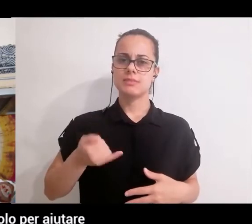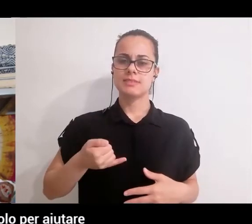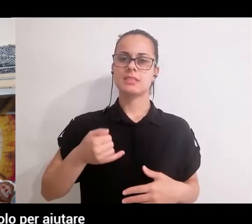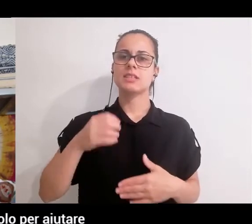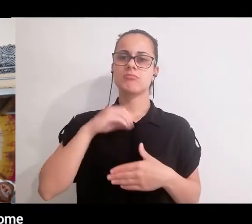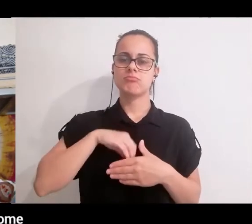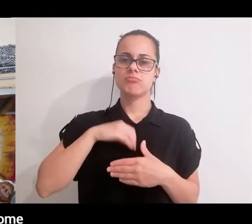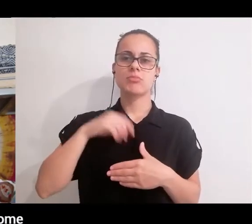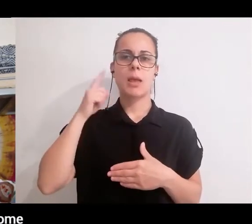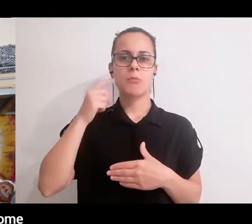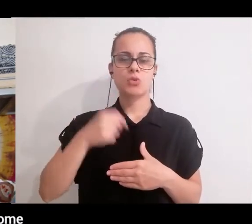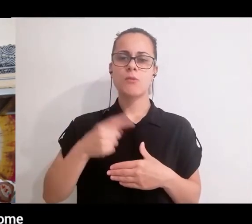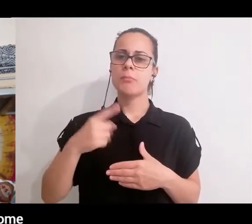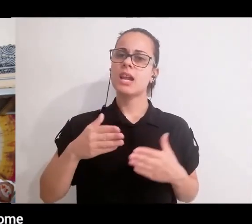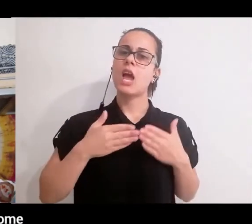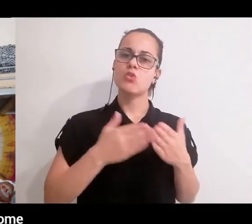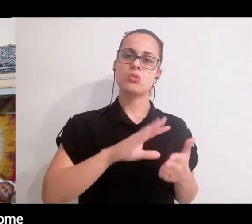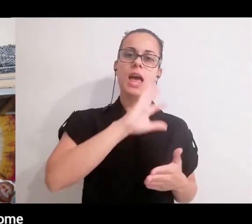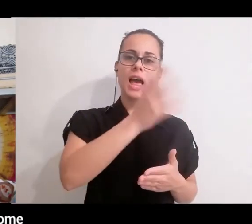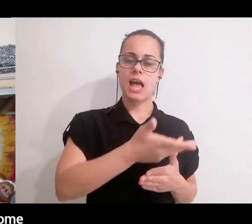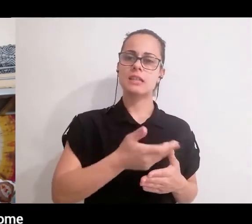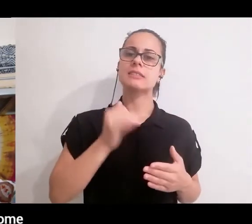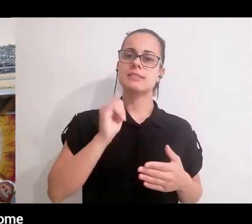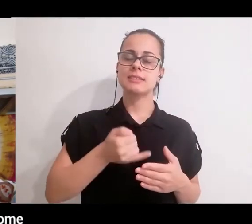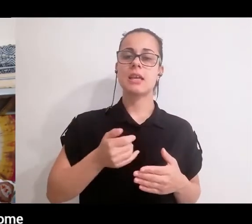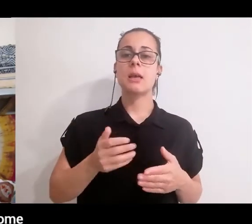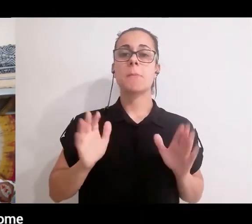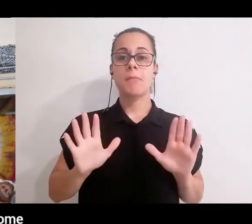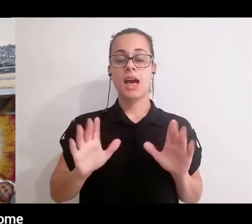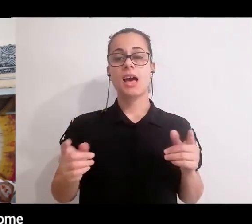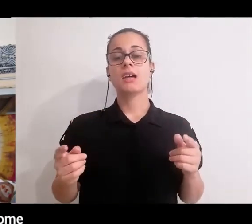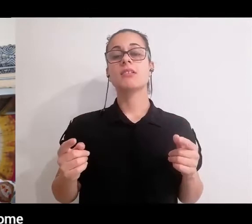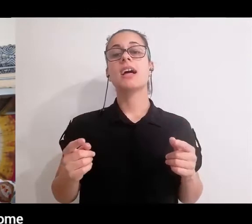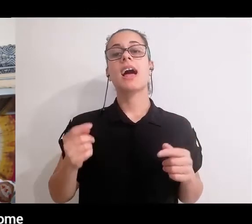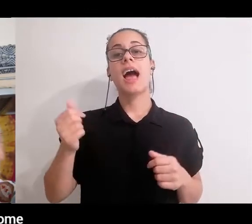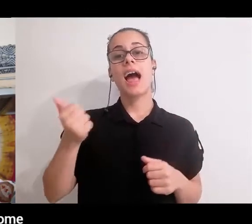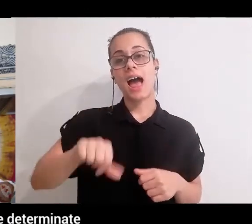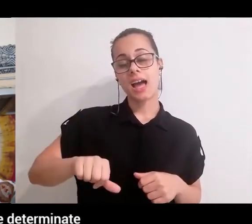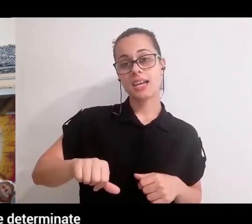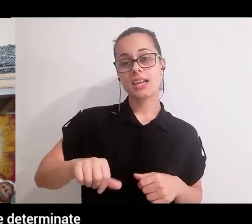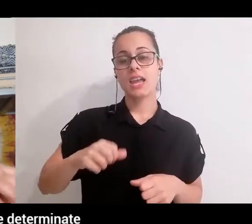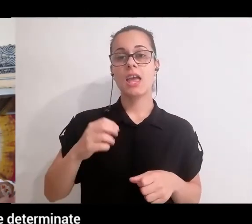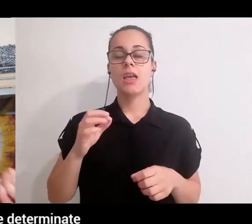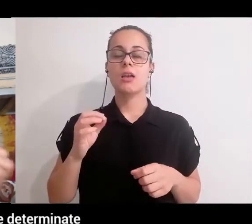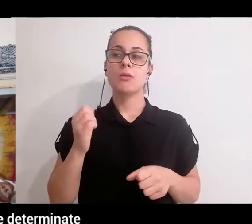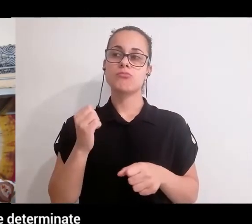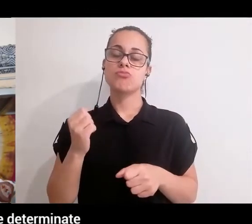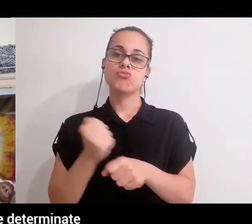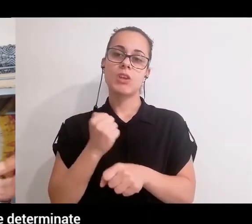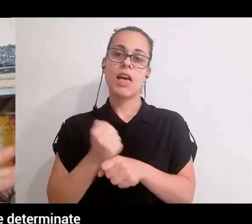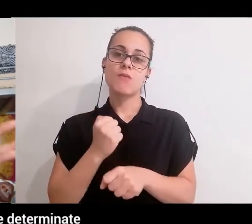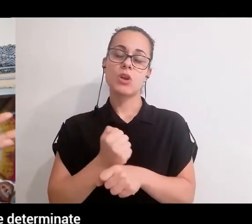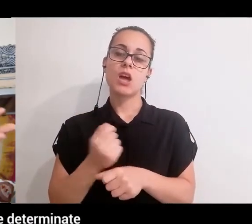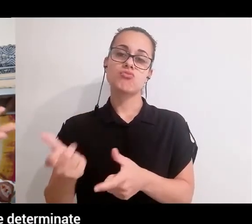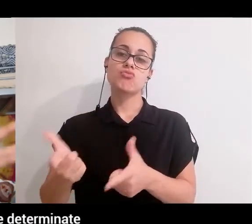solo per aiutare gli altri, ma proprio per lavorare bene sulla nostra, su come scegliere i pensieri